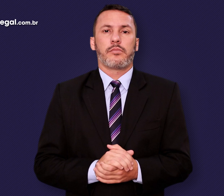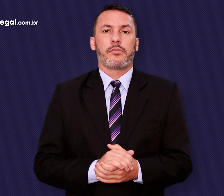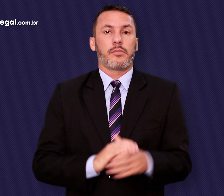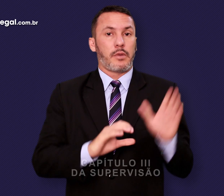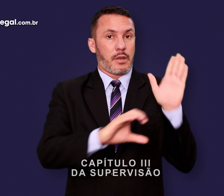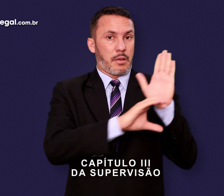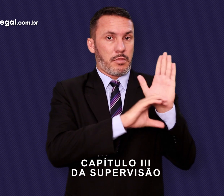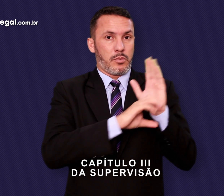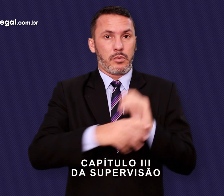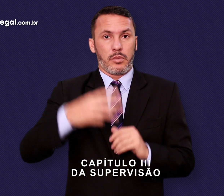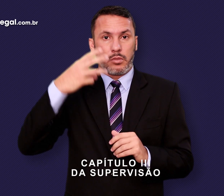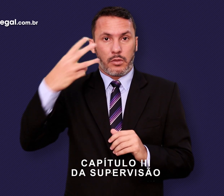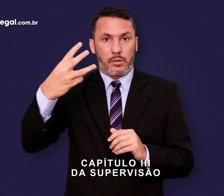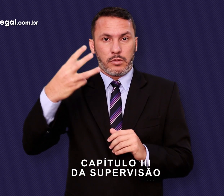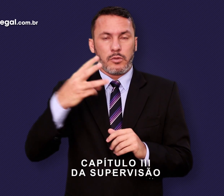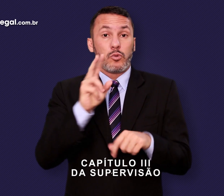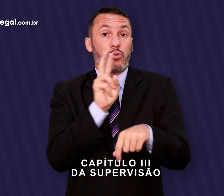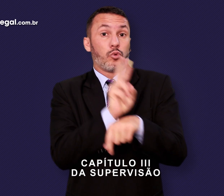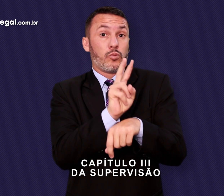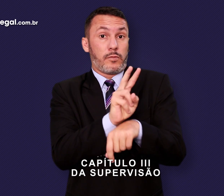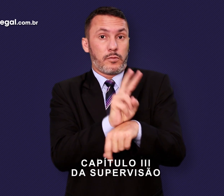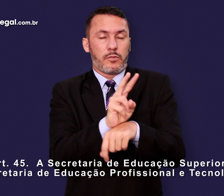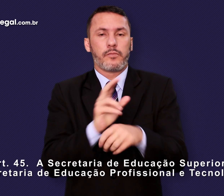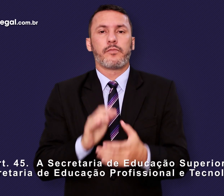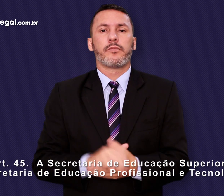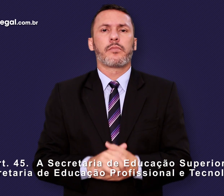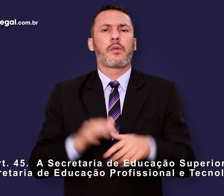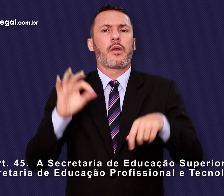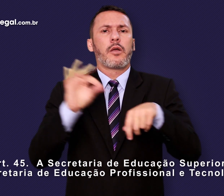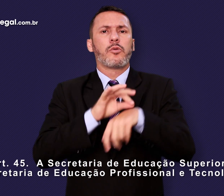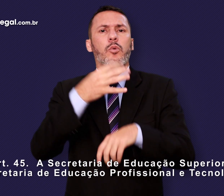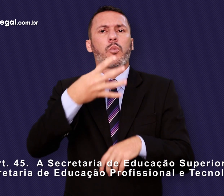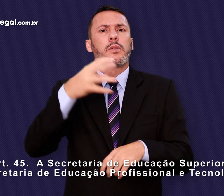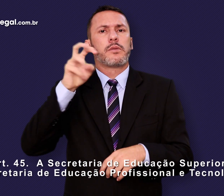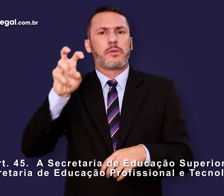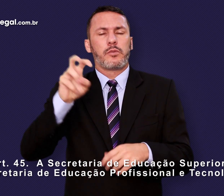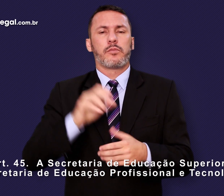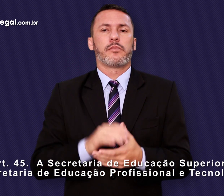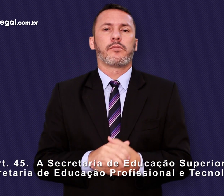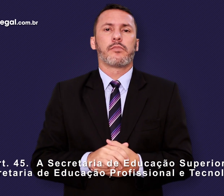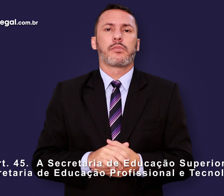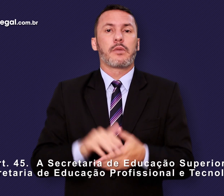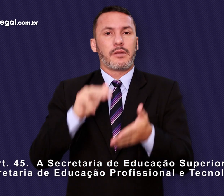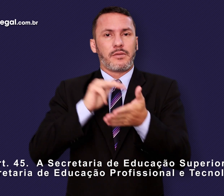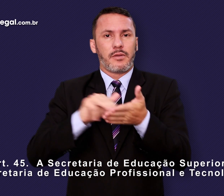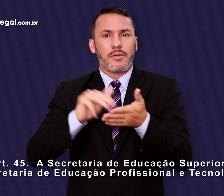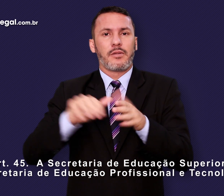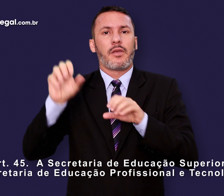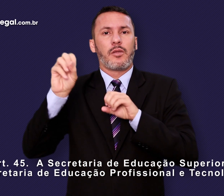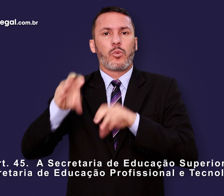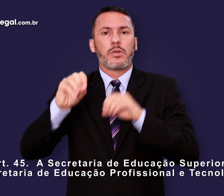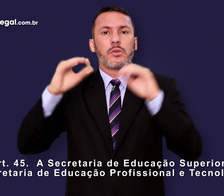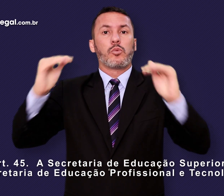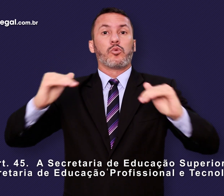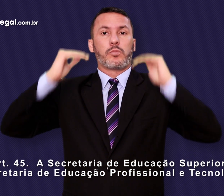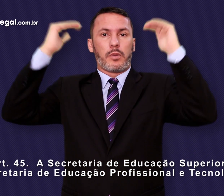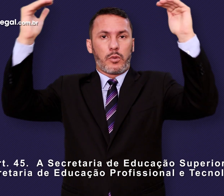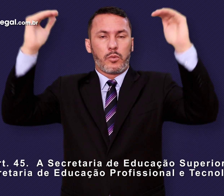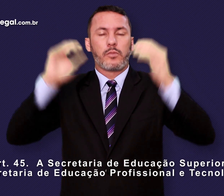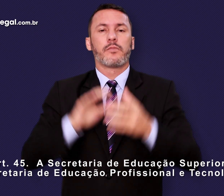Capítulo 3. Da Supervisão. Artigo 45. A Secretaria de Educação Superior, a Secretaria de